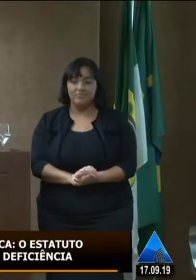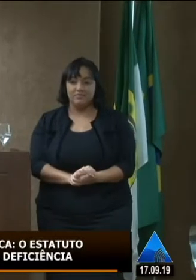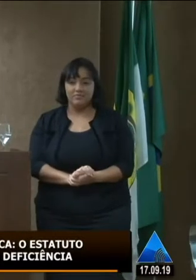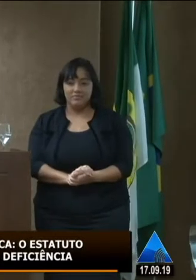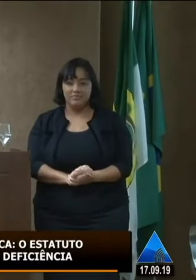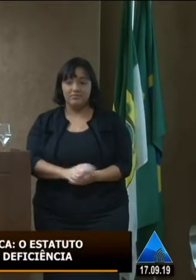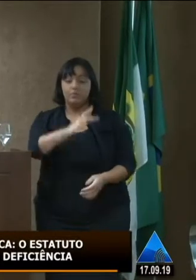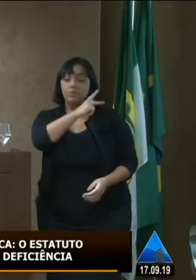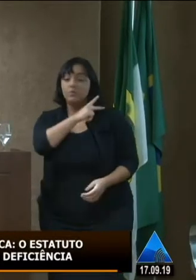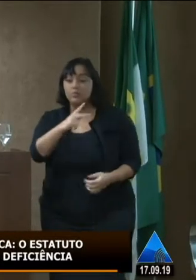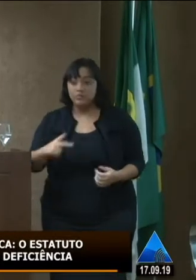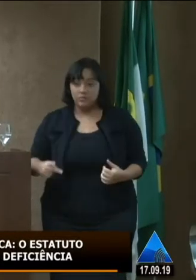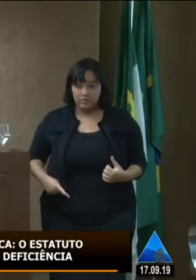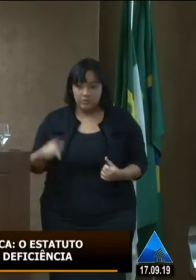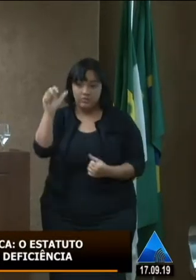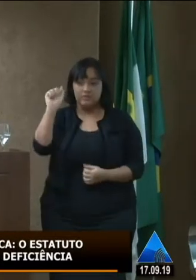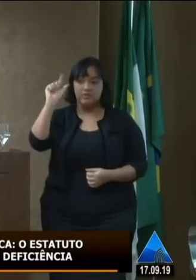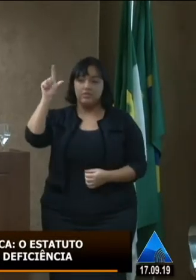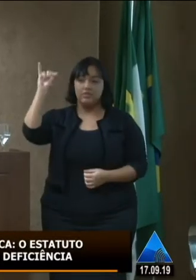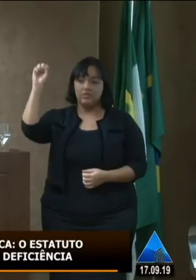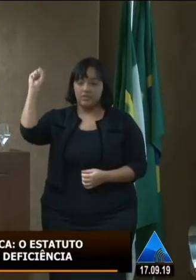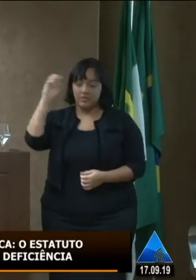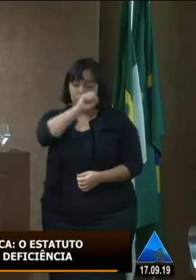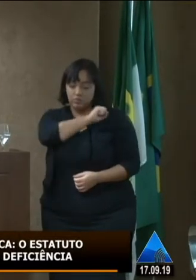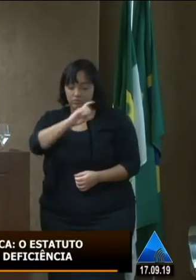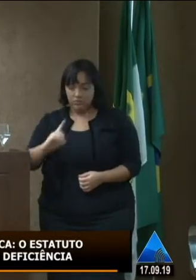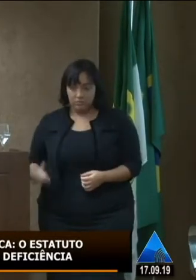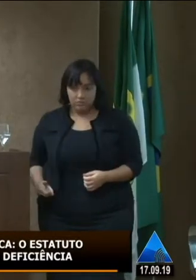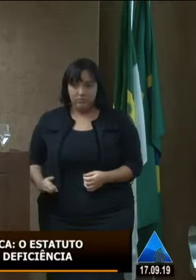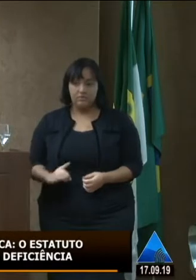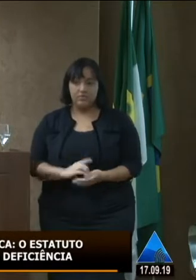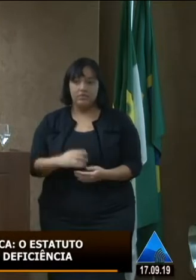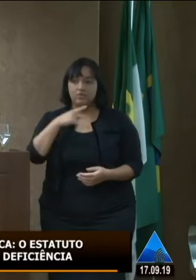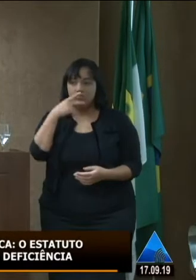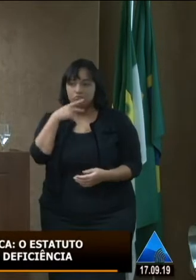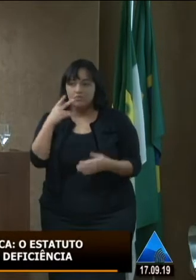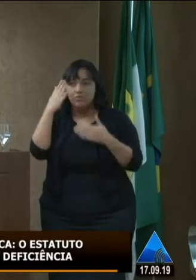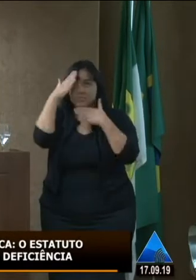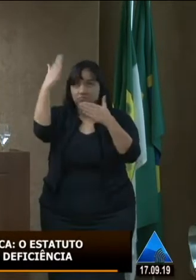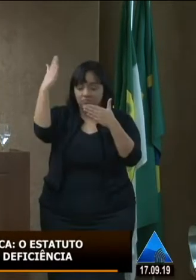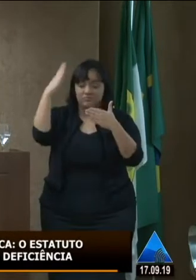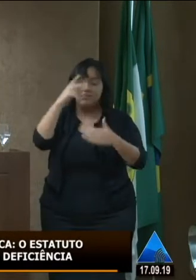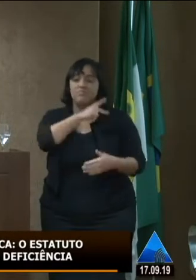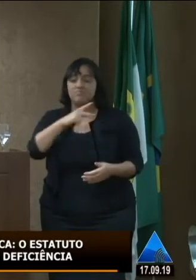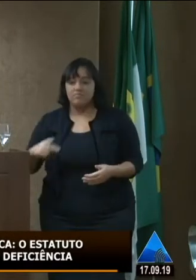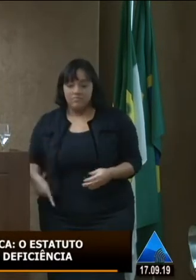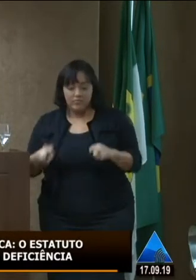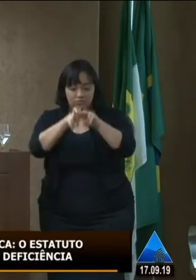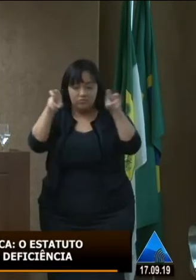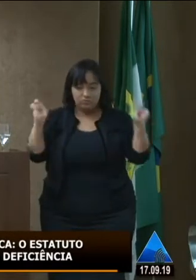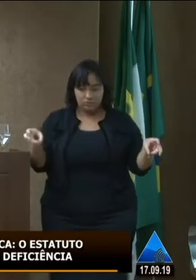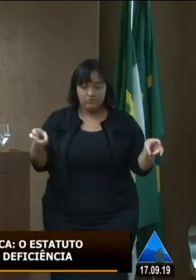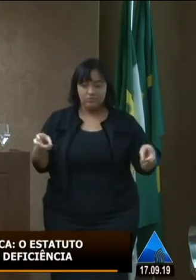presidente Alisson deputado a quem eu saúdo na qualidade de presidente dessa mesa